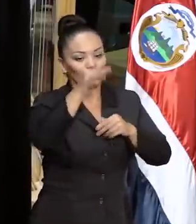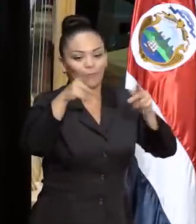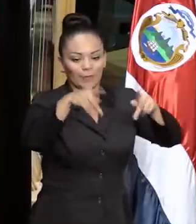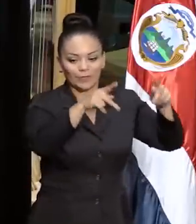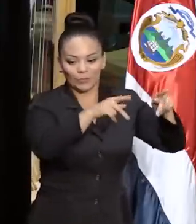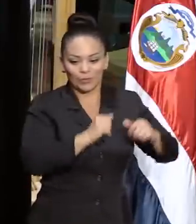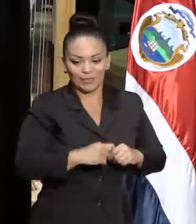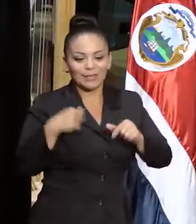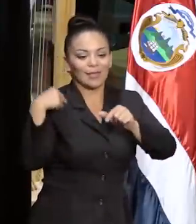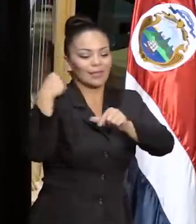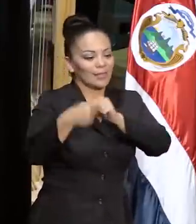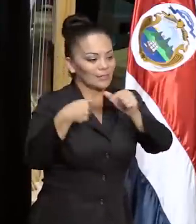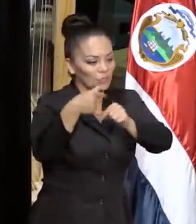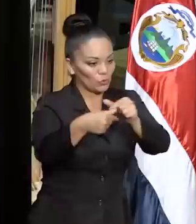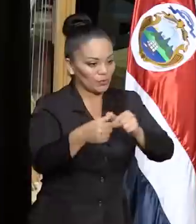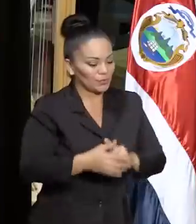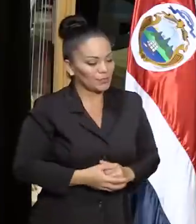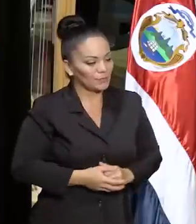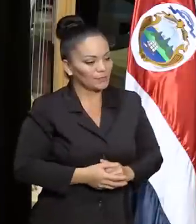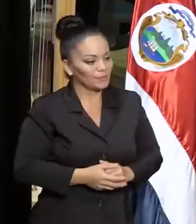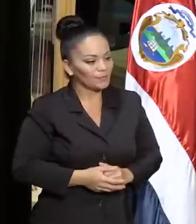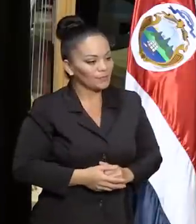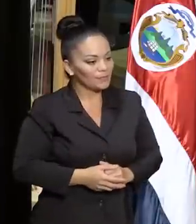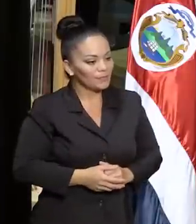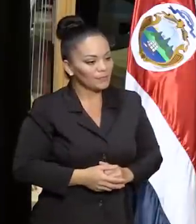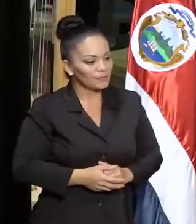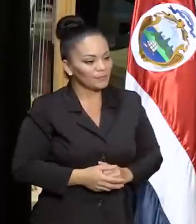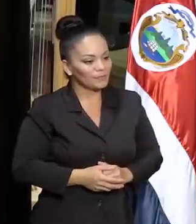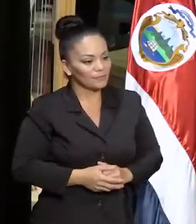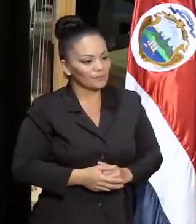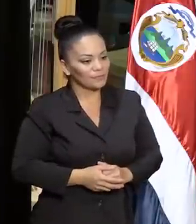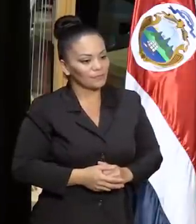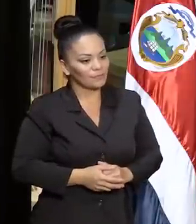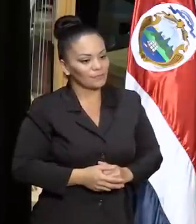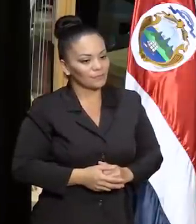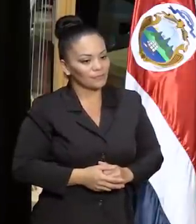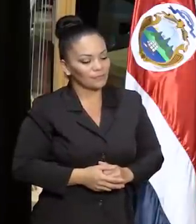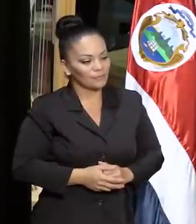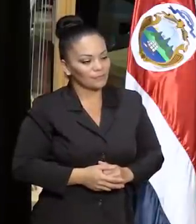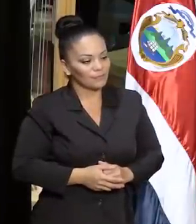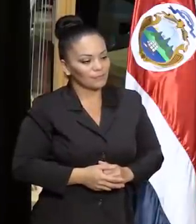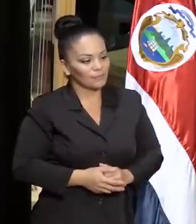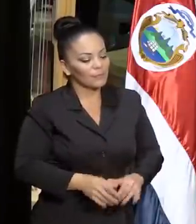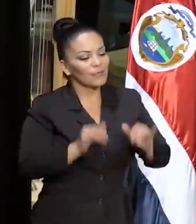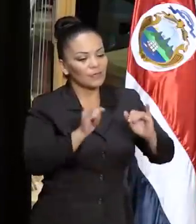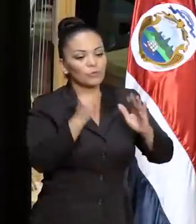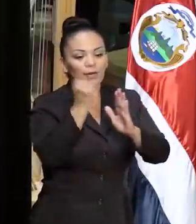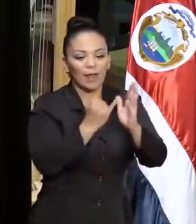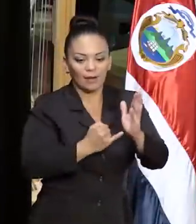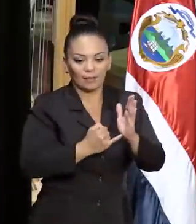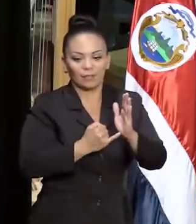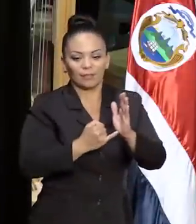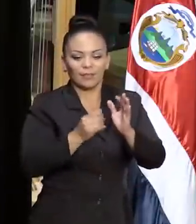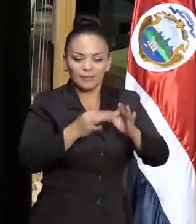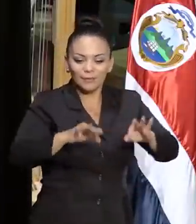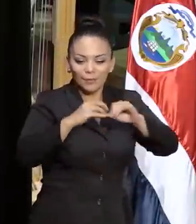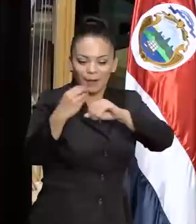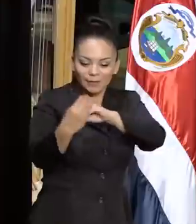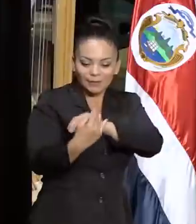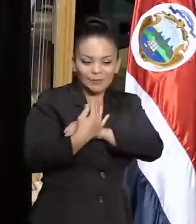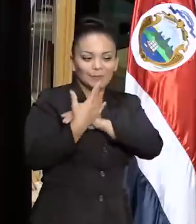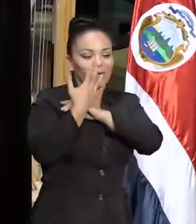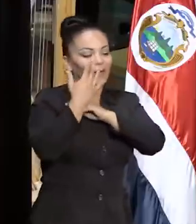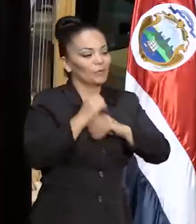detrás. Y con eso, el arte para inspirarnos, el